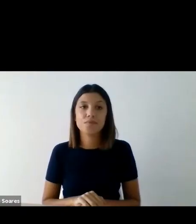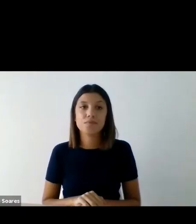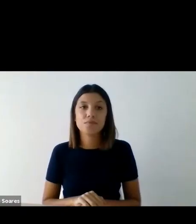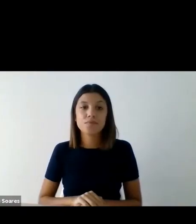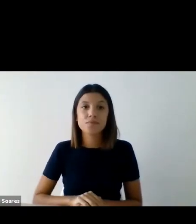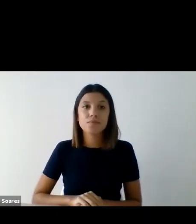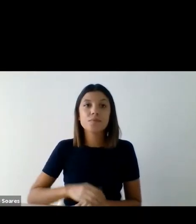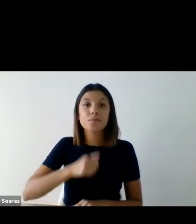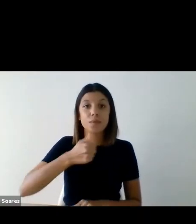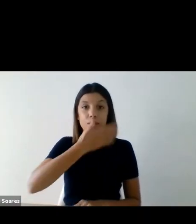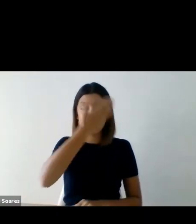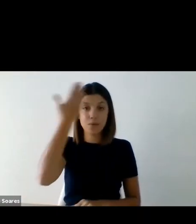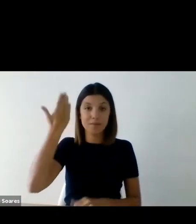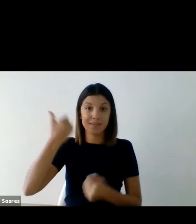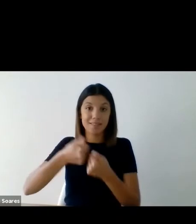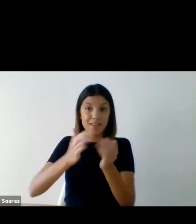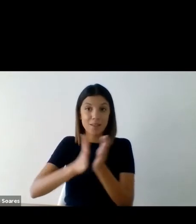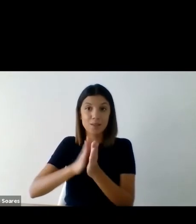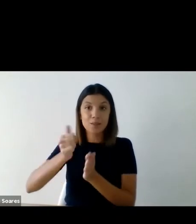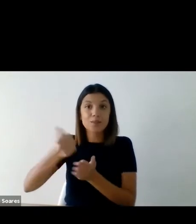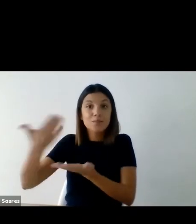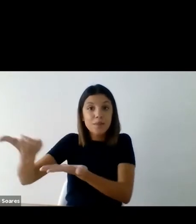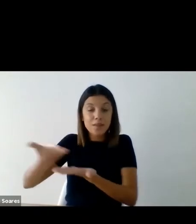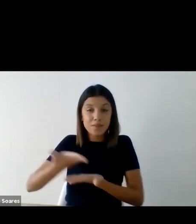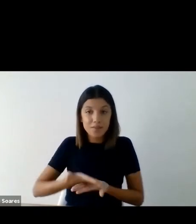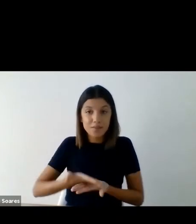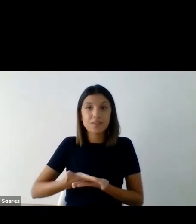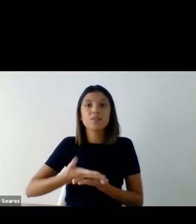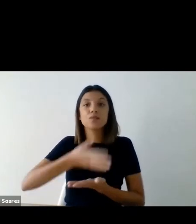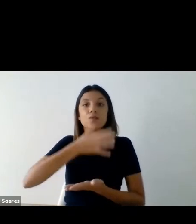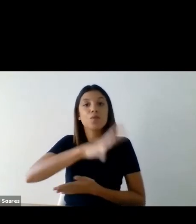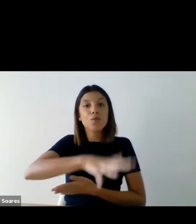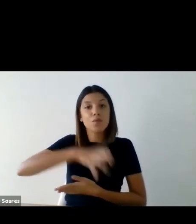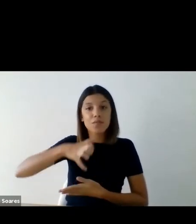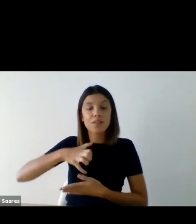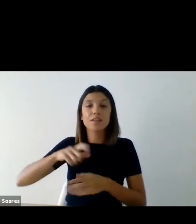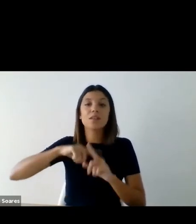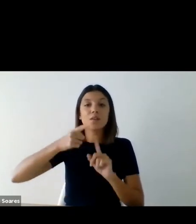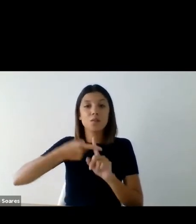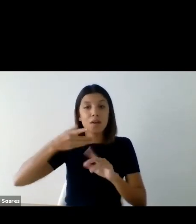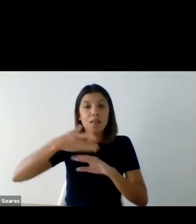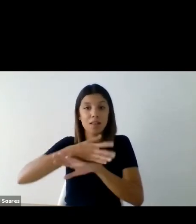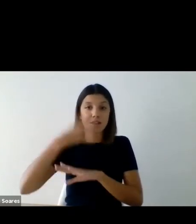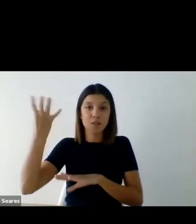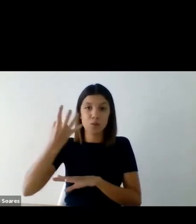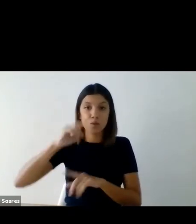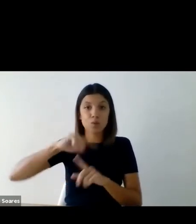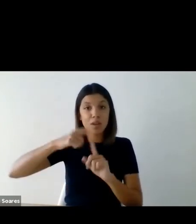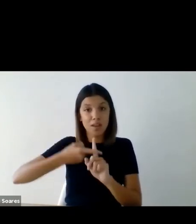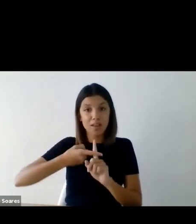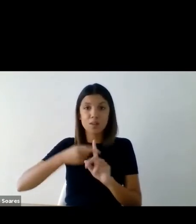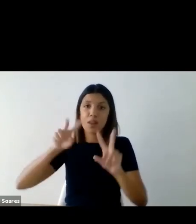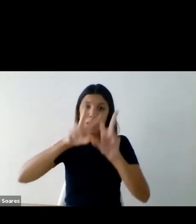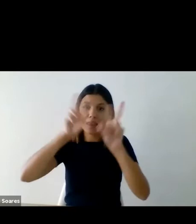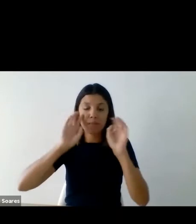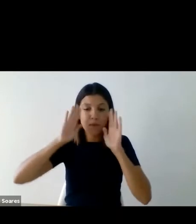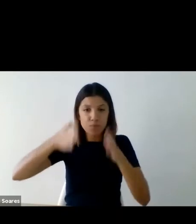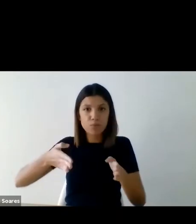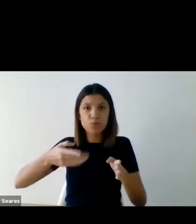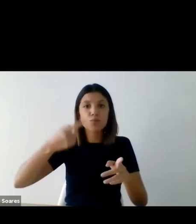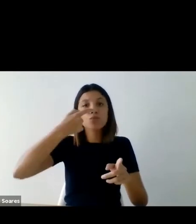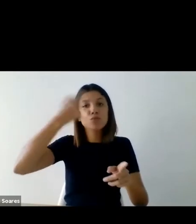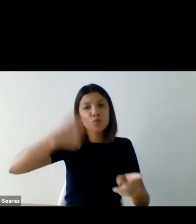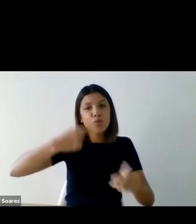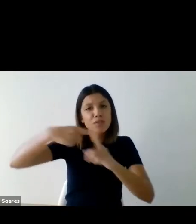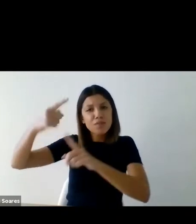Bom dia a todos, sejam muito bem-vindos à Conferência Anual de Acesso Cultura, este ano dedicado ao tema Diversidade e Inclusão,